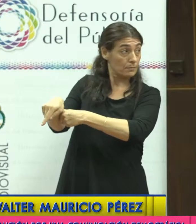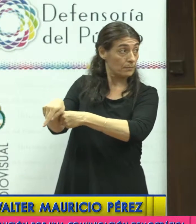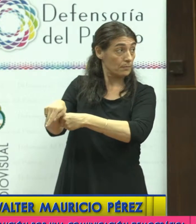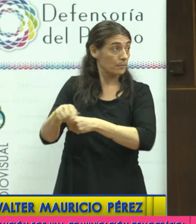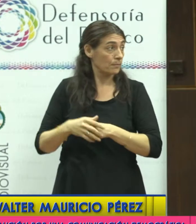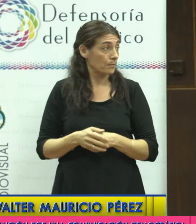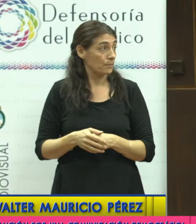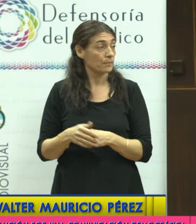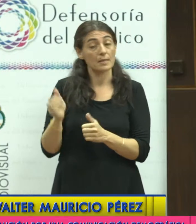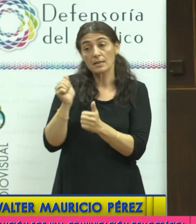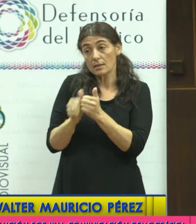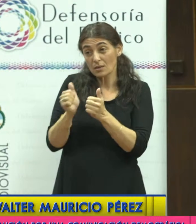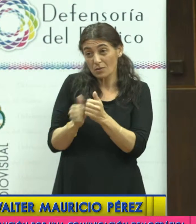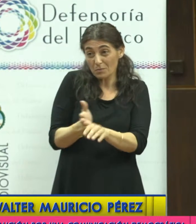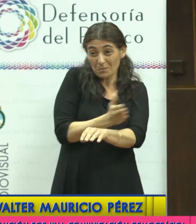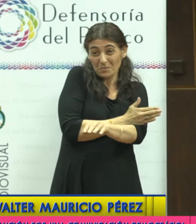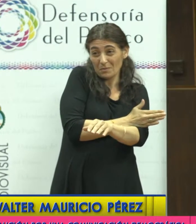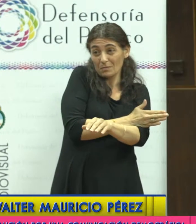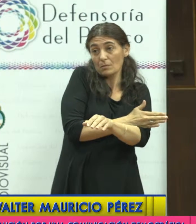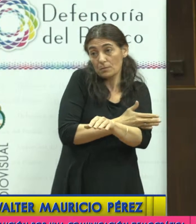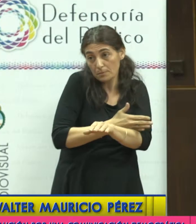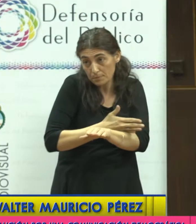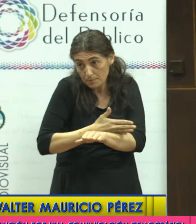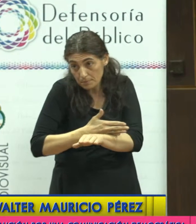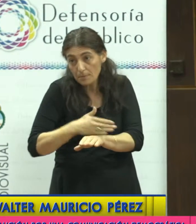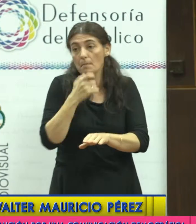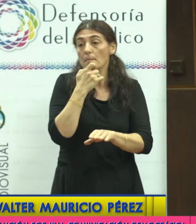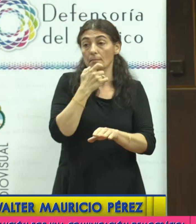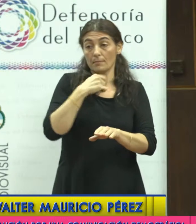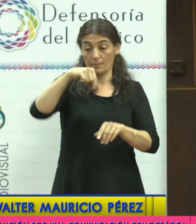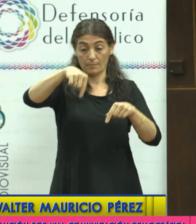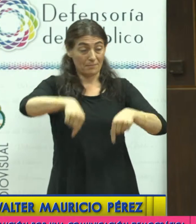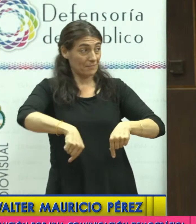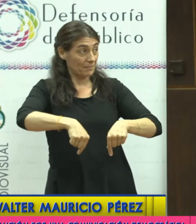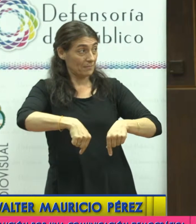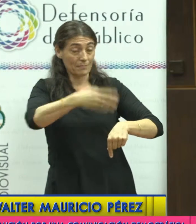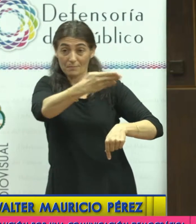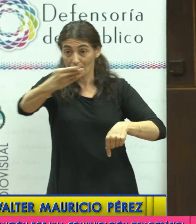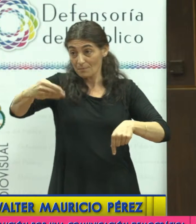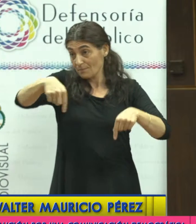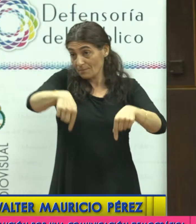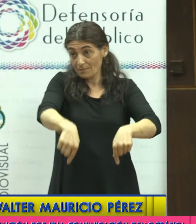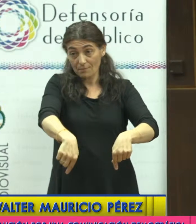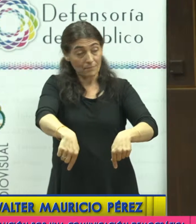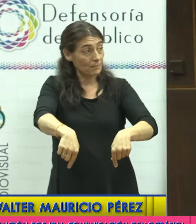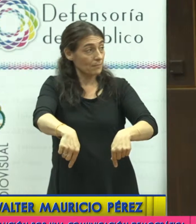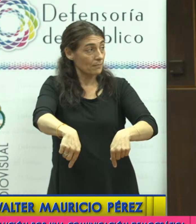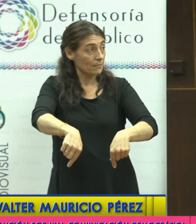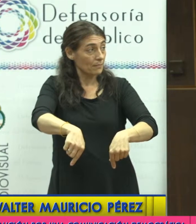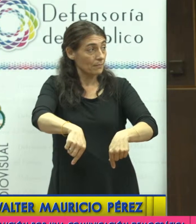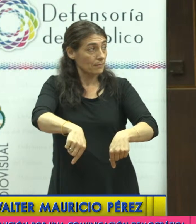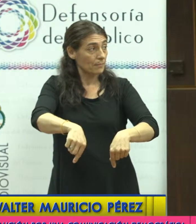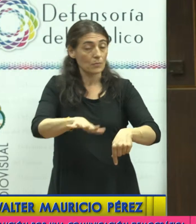historia de ese lugar que nos ha tocado y nos sigue tocando a Mendoza, de ser además el lugar donde reside el segundo